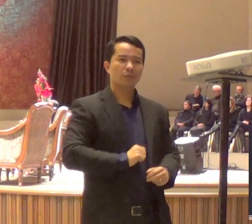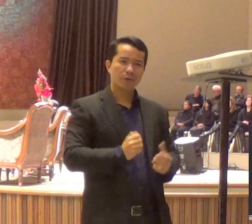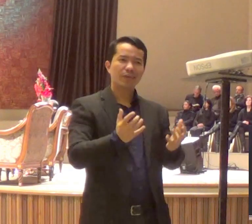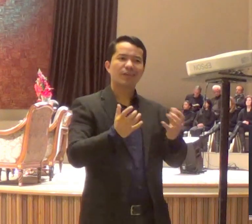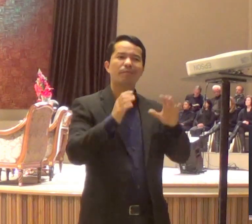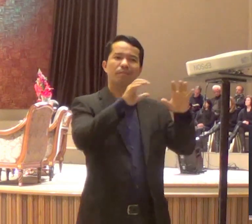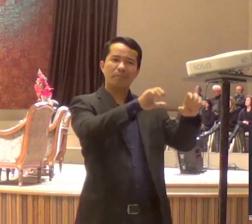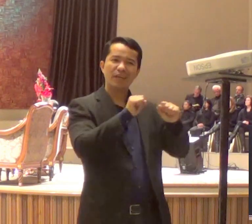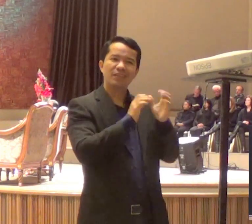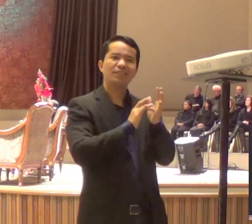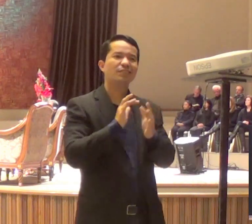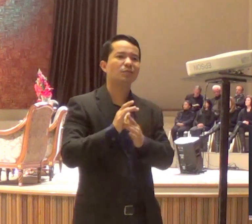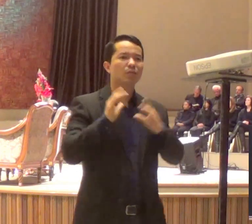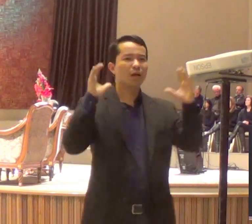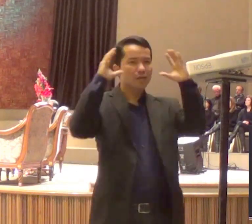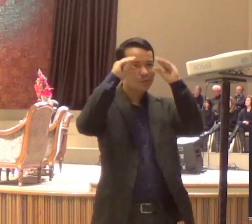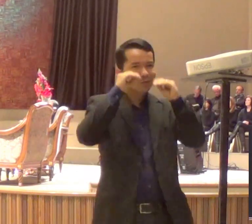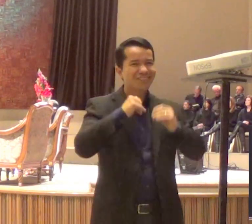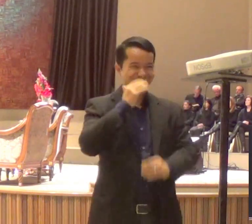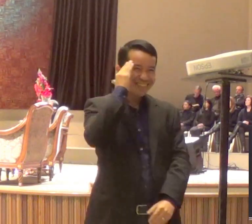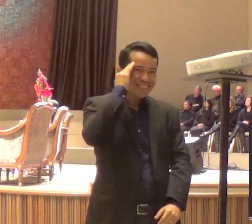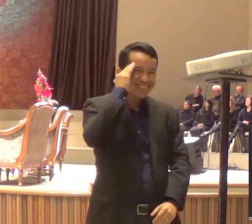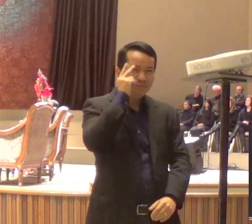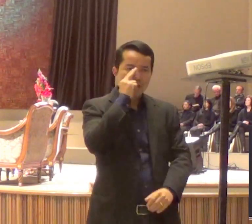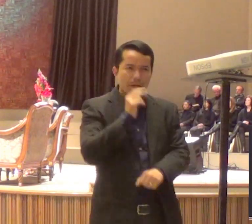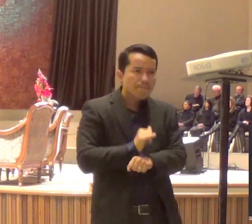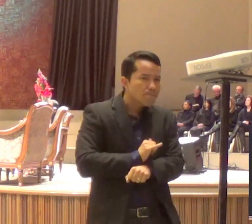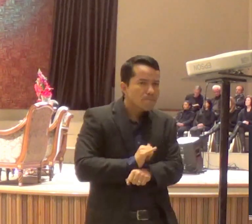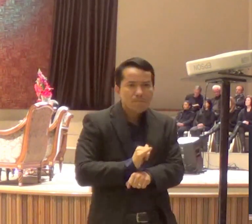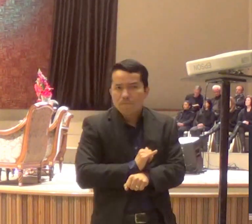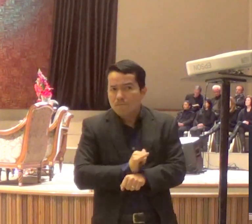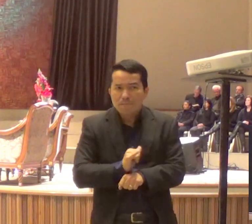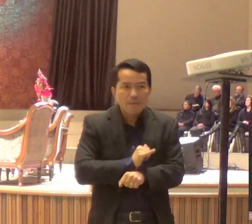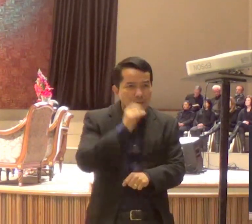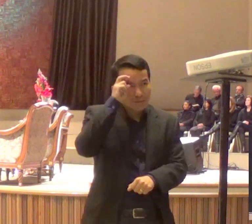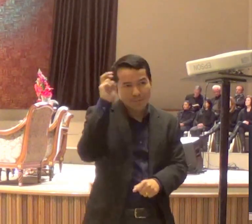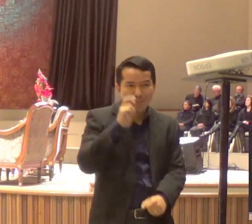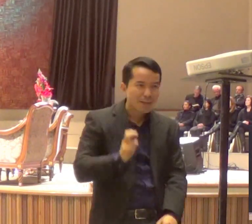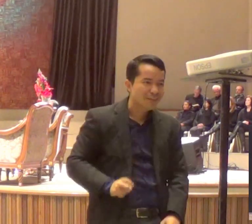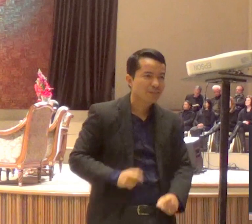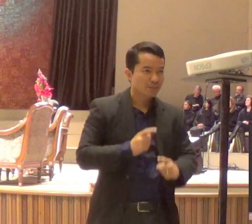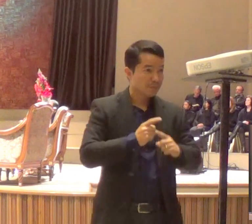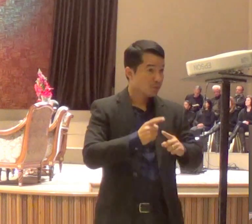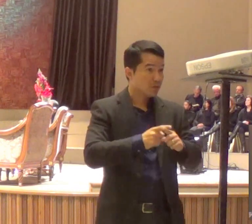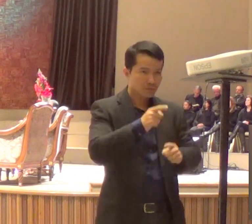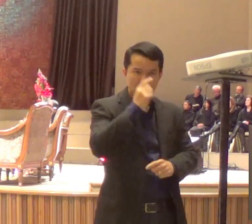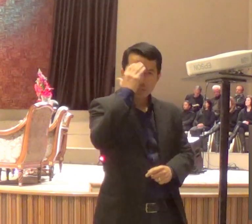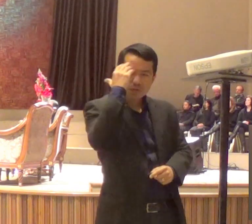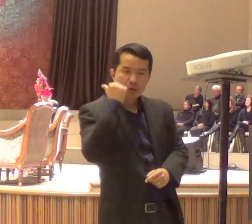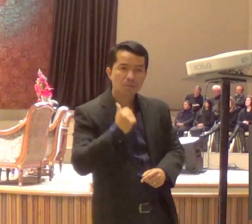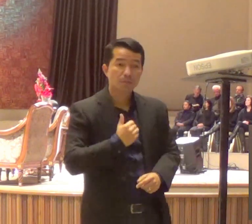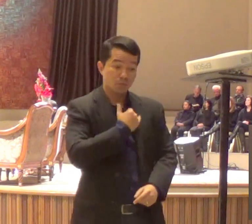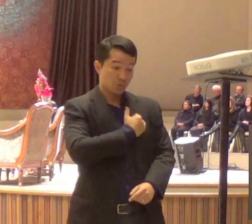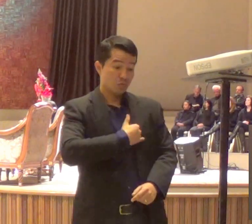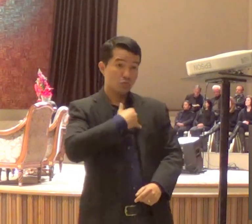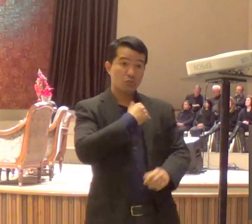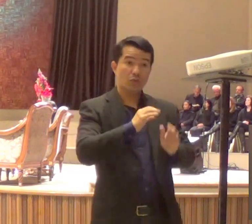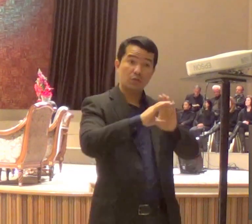não somente naquela hora. Se você ler o Evangelho de João, no capítulo 6, você vai descobrir que Jesus já havia